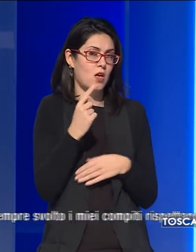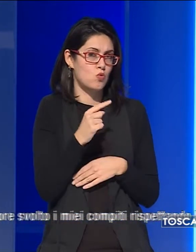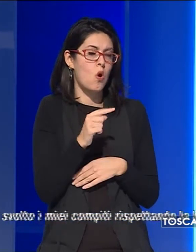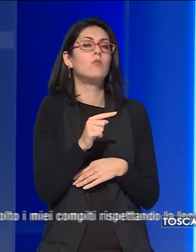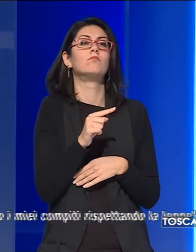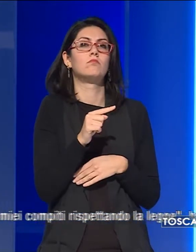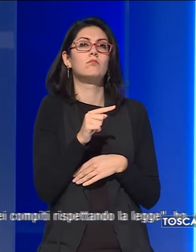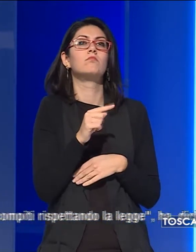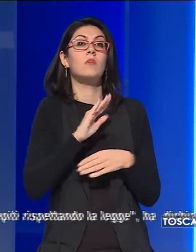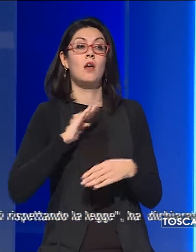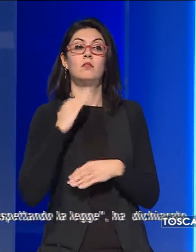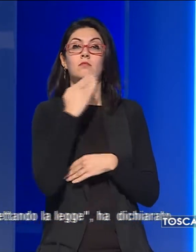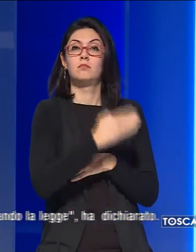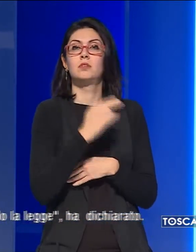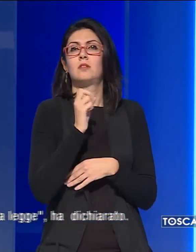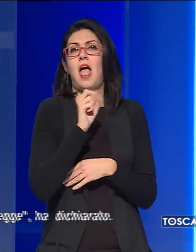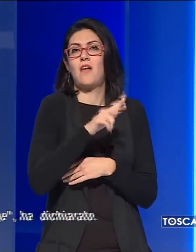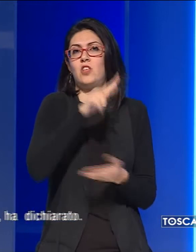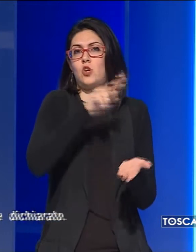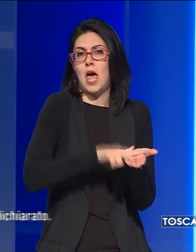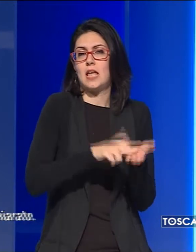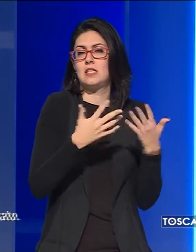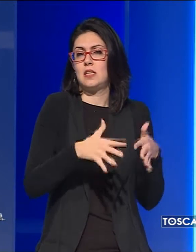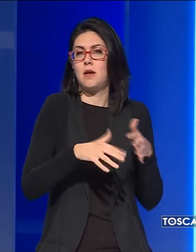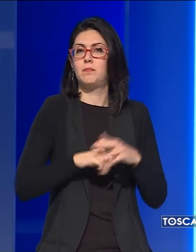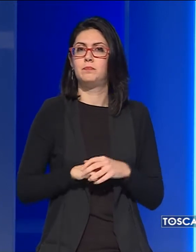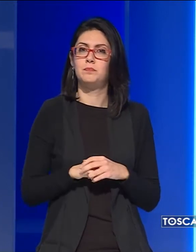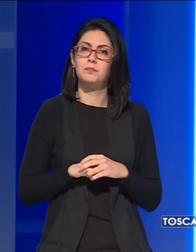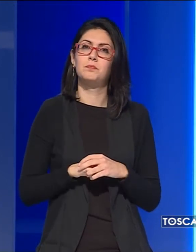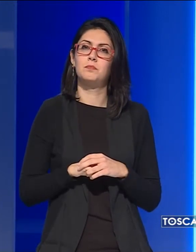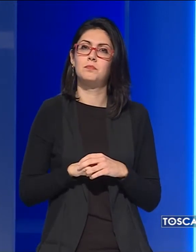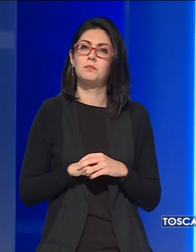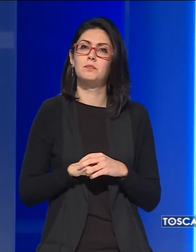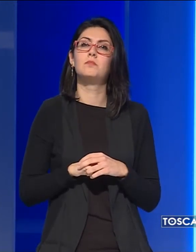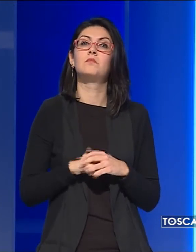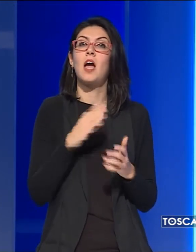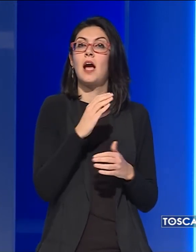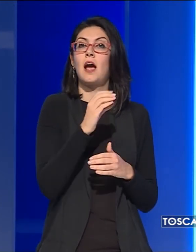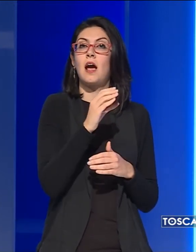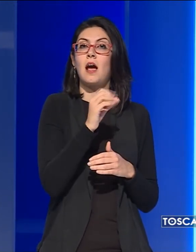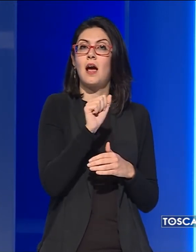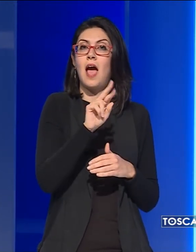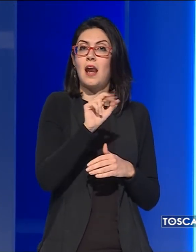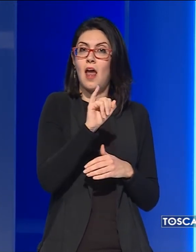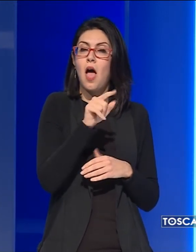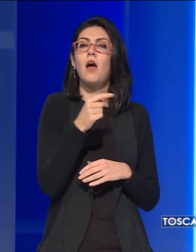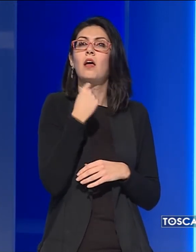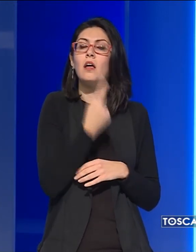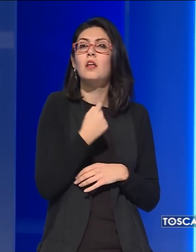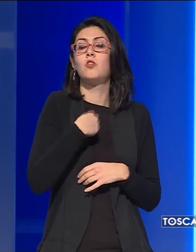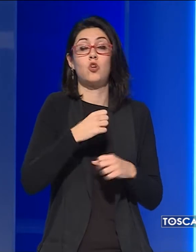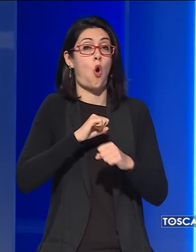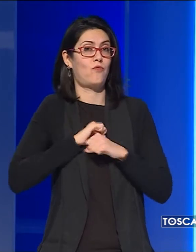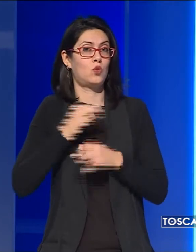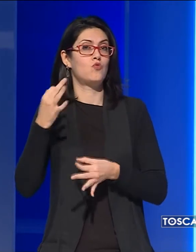notificandoli anche un avviso di garanzia. Carrai ha dichiarato a fiducia che la